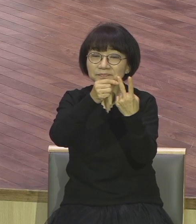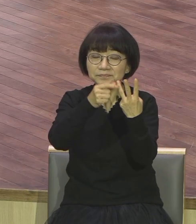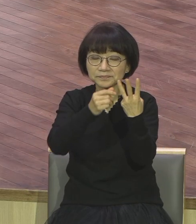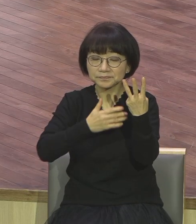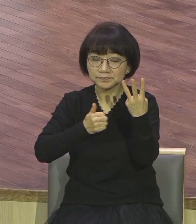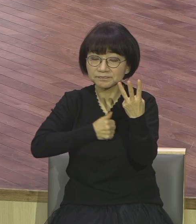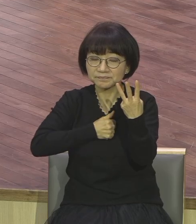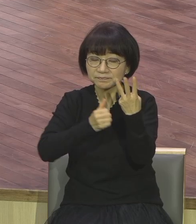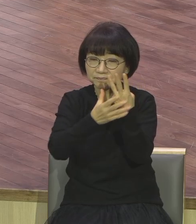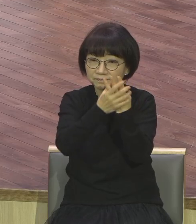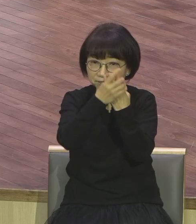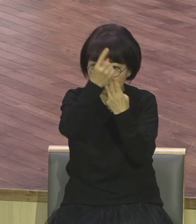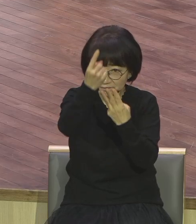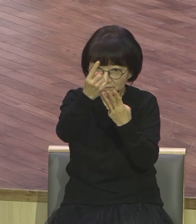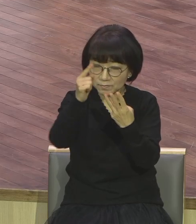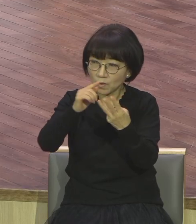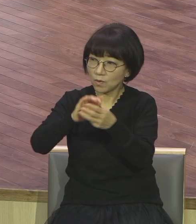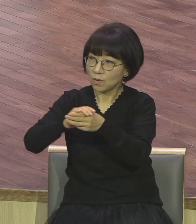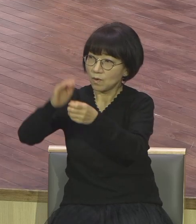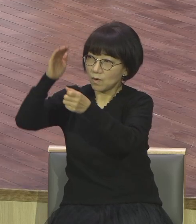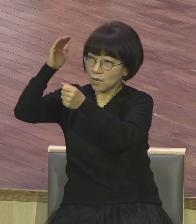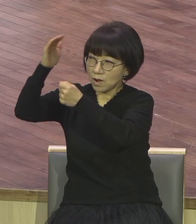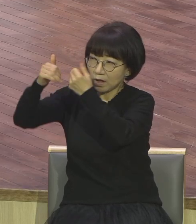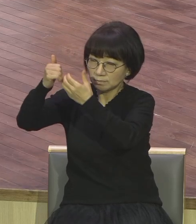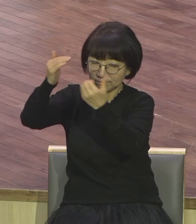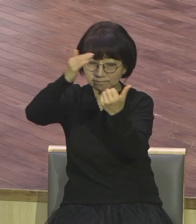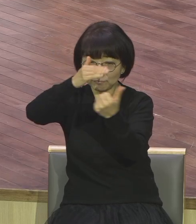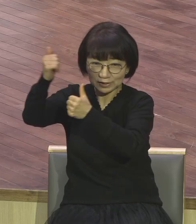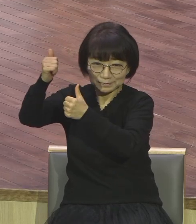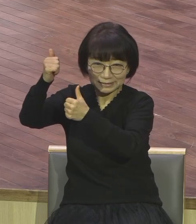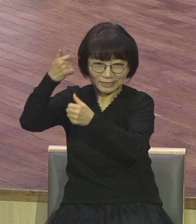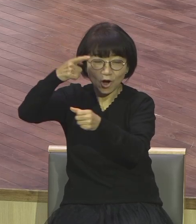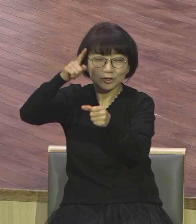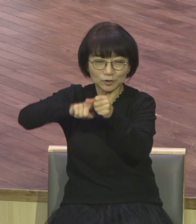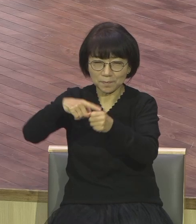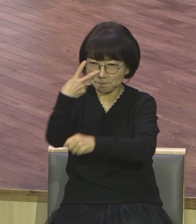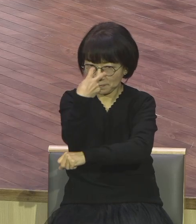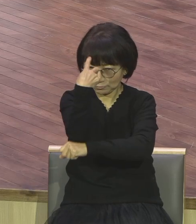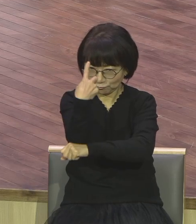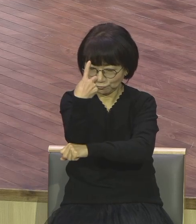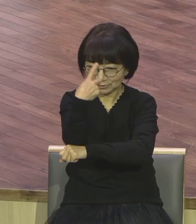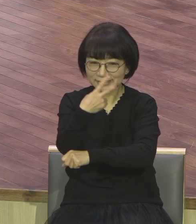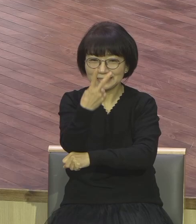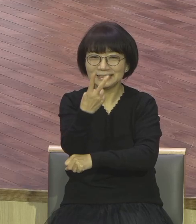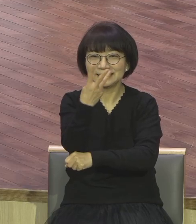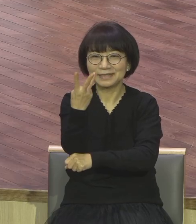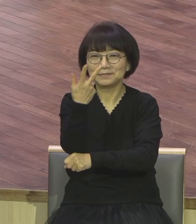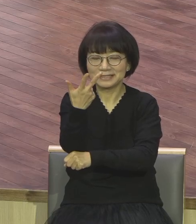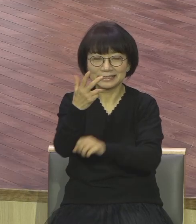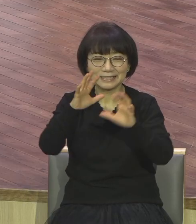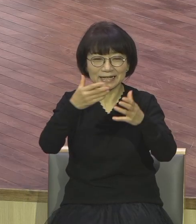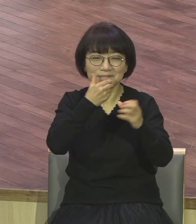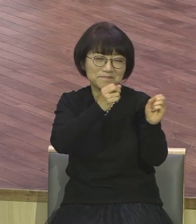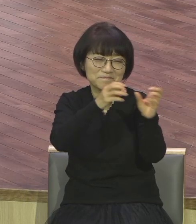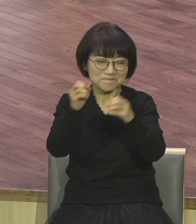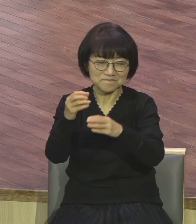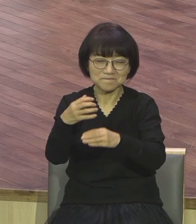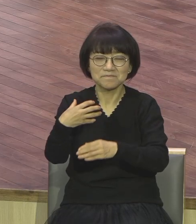파수꾼 2, 3, 7 파수꾼 2, 3, 7 그래서 이 사명을 우리는 감당해야 된다 나를